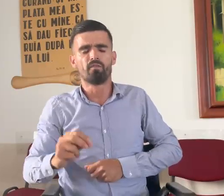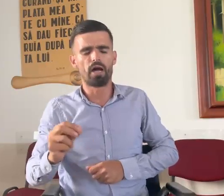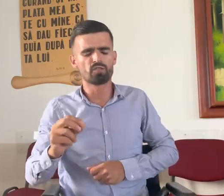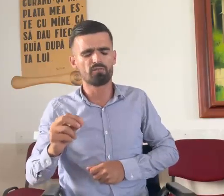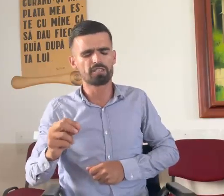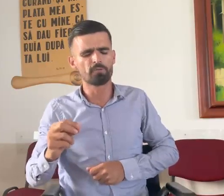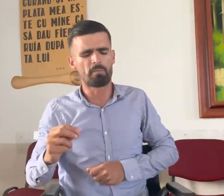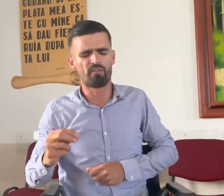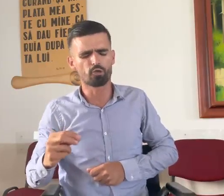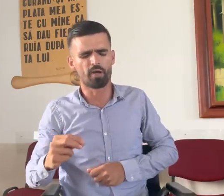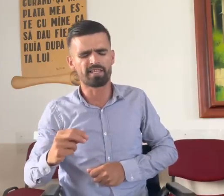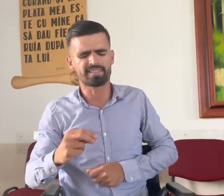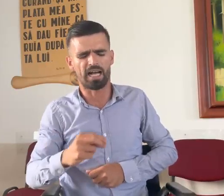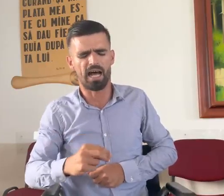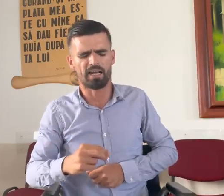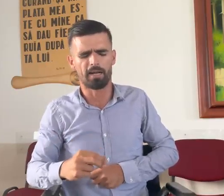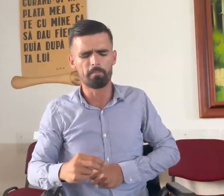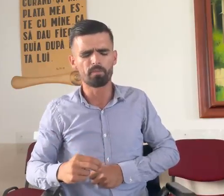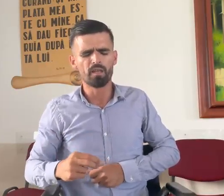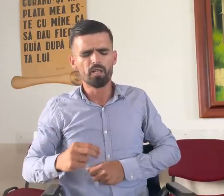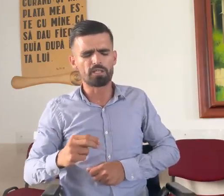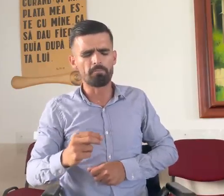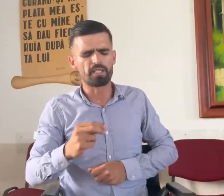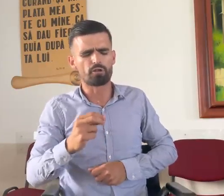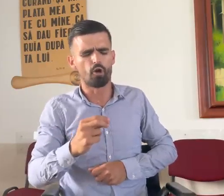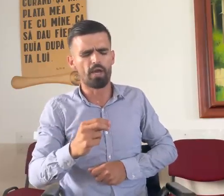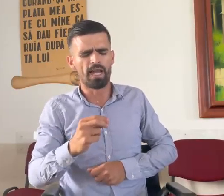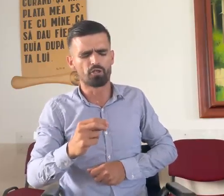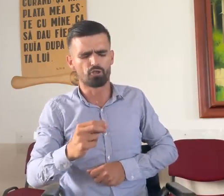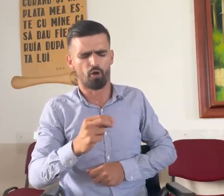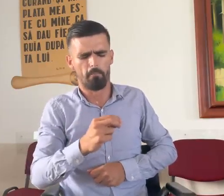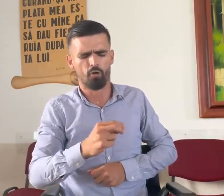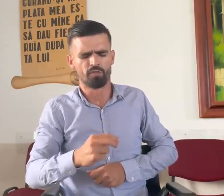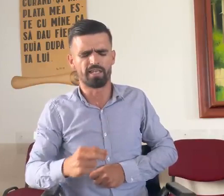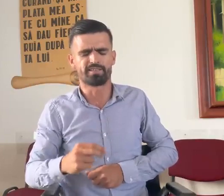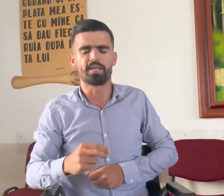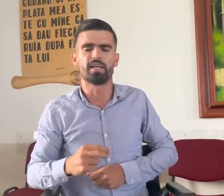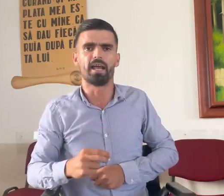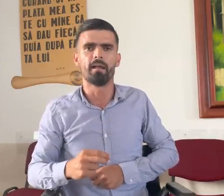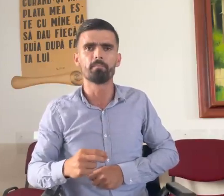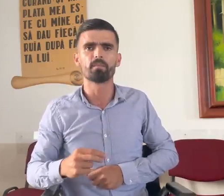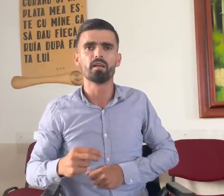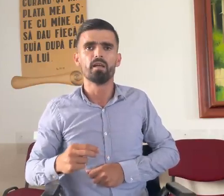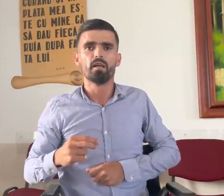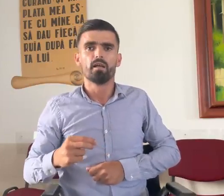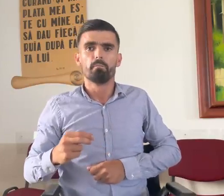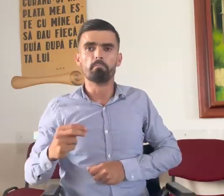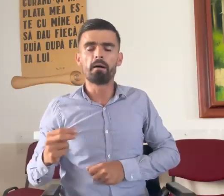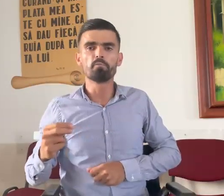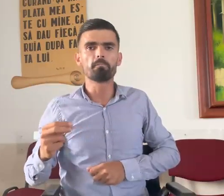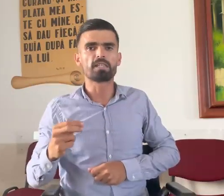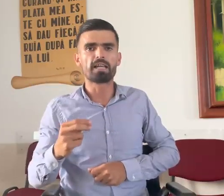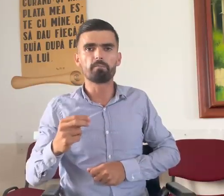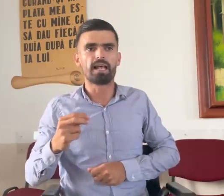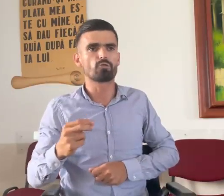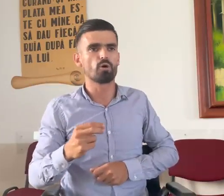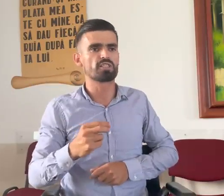vreau să vă spun, am avut o escară, timp de 2 ani și 8 luni de zile, m-am luptat pe la toți